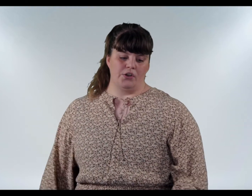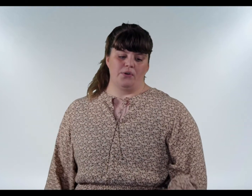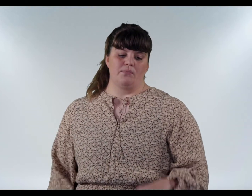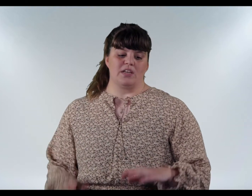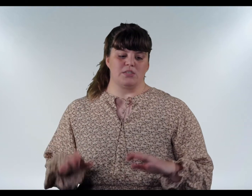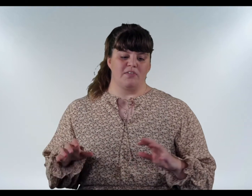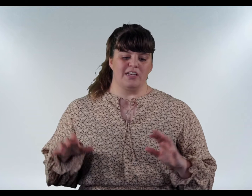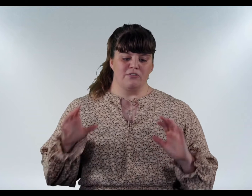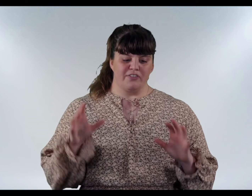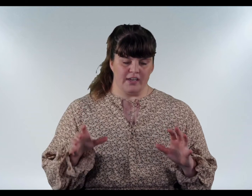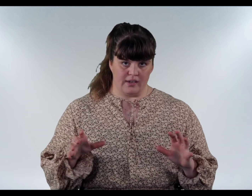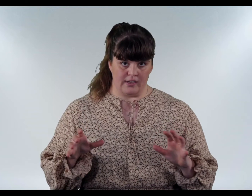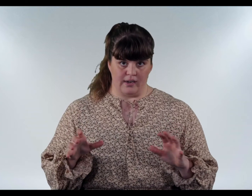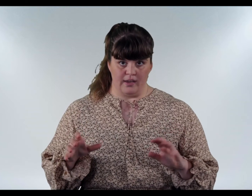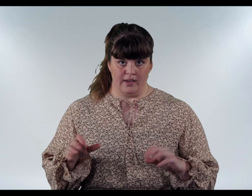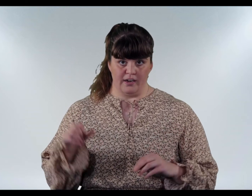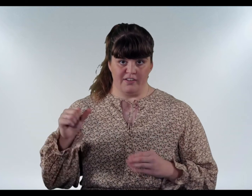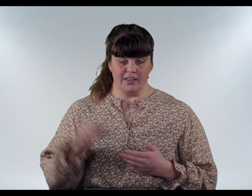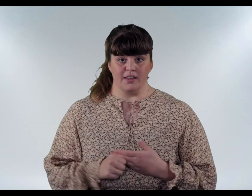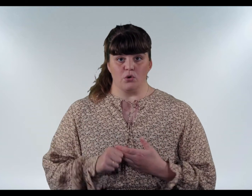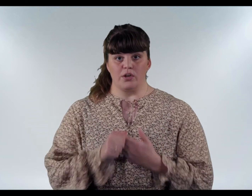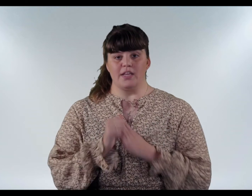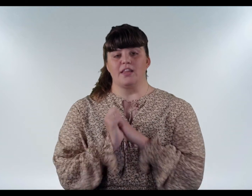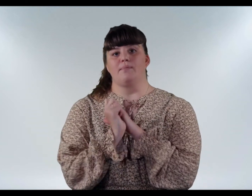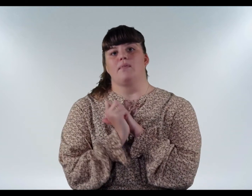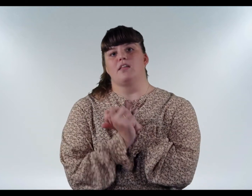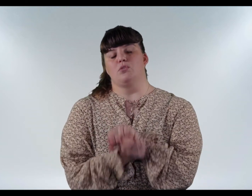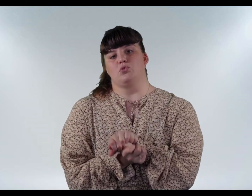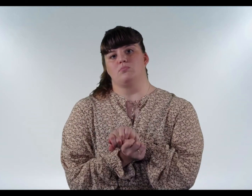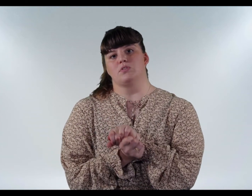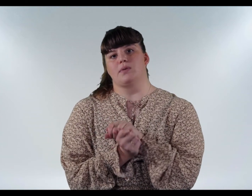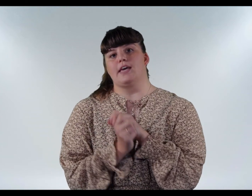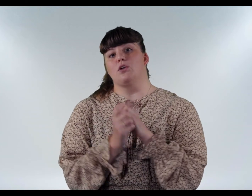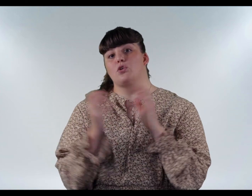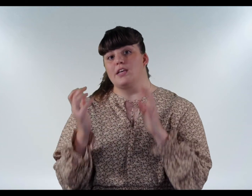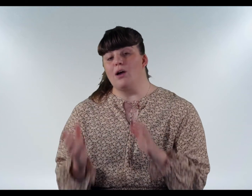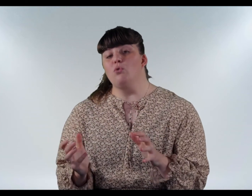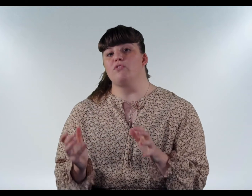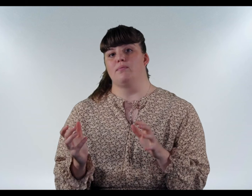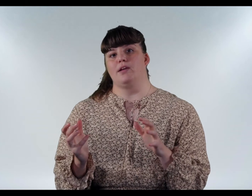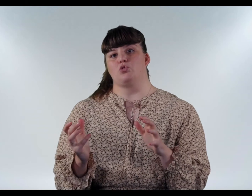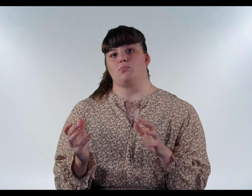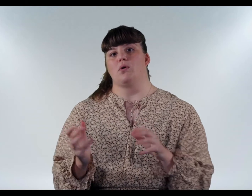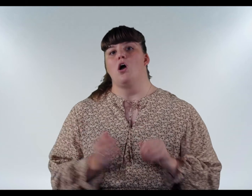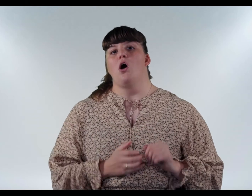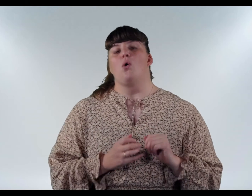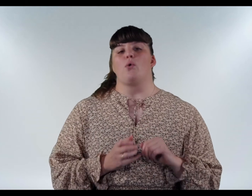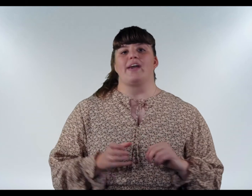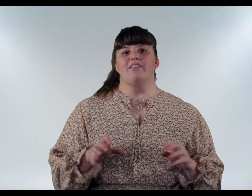Það sem að við ætlum frekar að gera er að vanda okkur í þeim þáttum sem að gera okkur að jákvæðum leðtum. Og ef að við